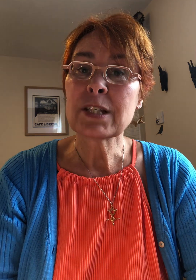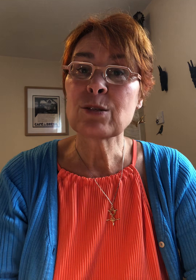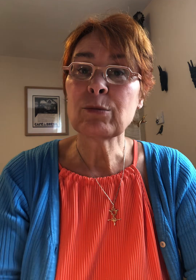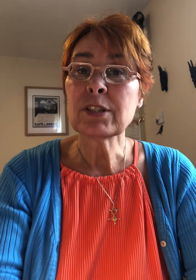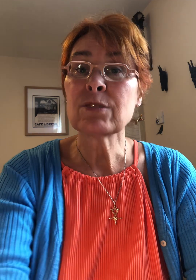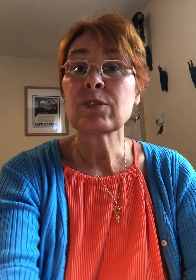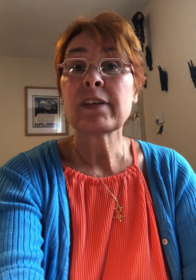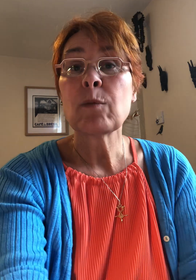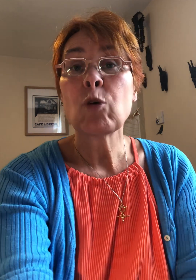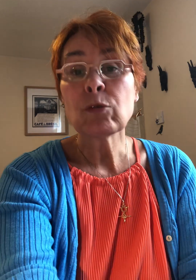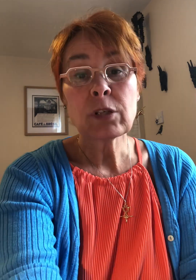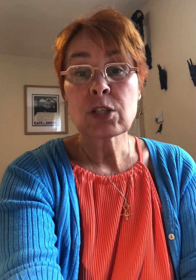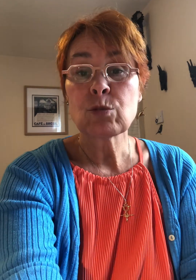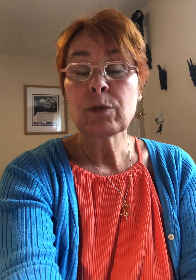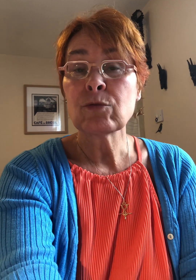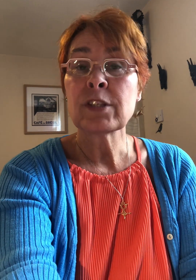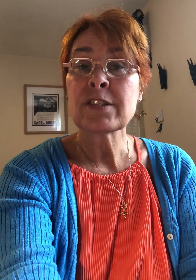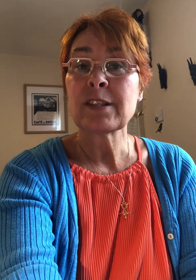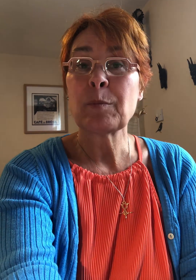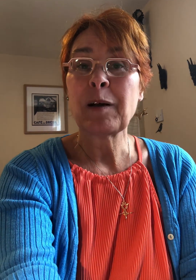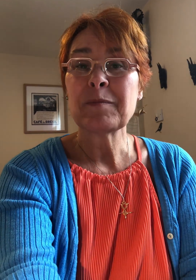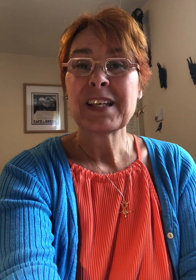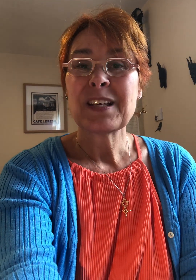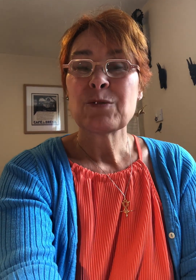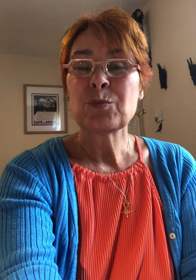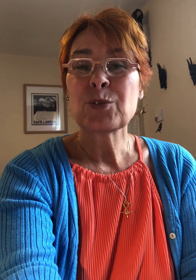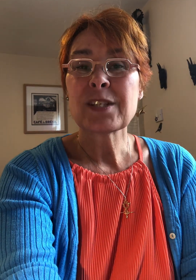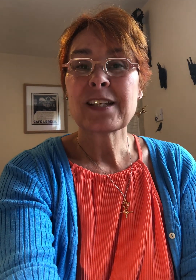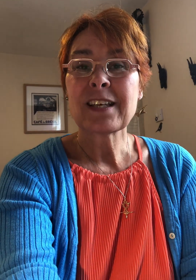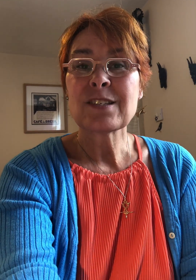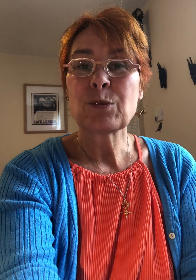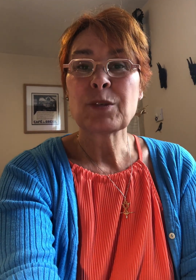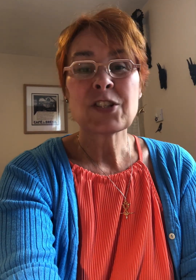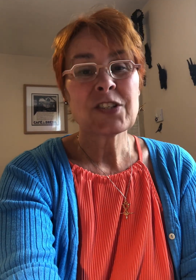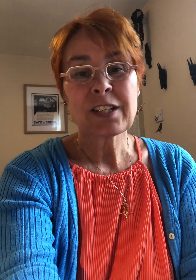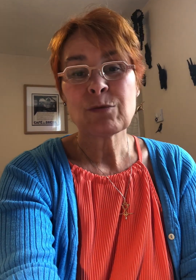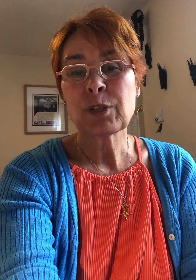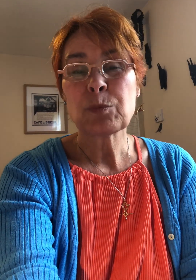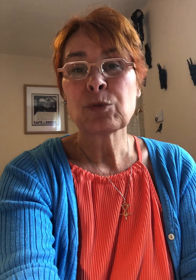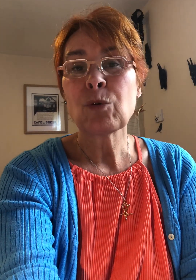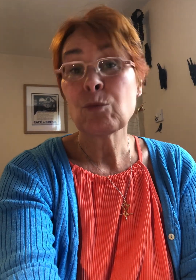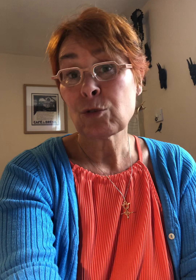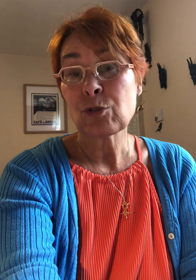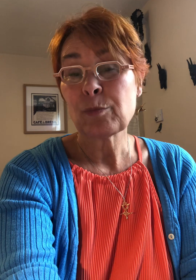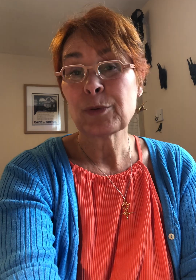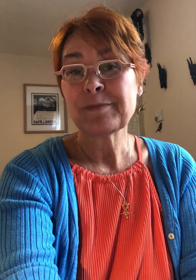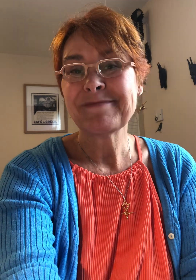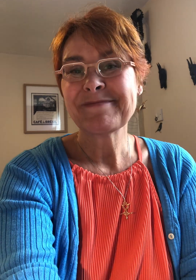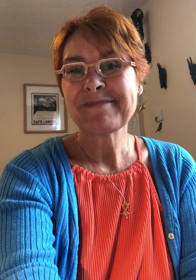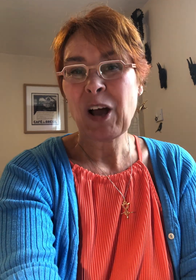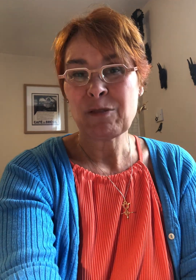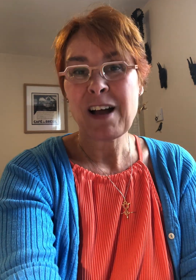et si vous avez la moindre question vous n'hésitez pas vous me posez des questions et j'essaierai de vous répondre au mieux que je le peux au revoir